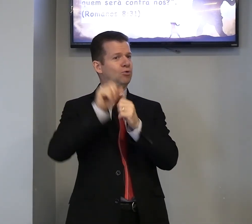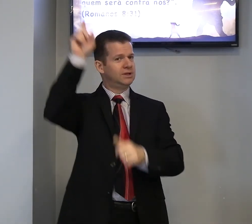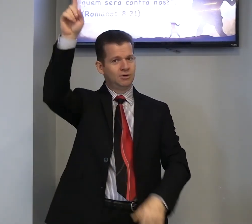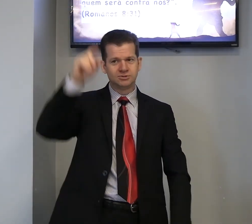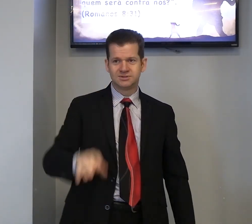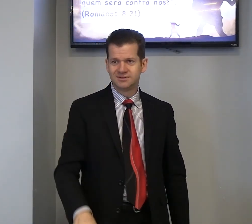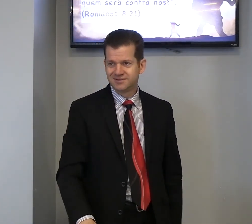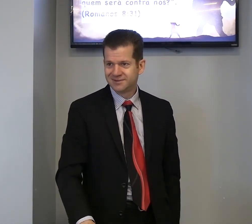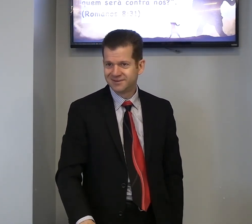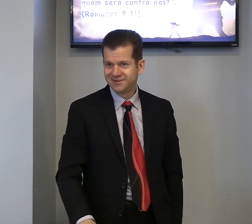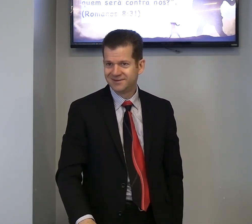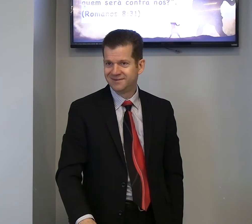Deus,